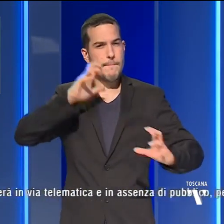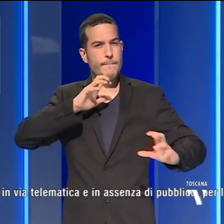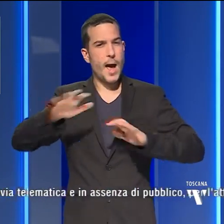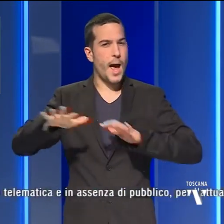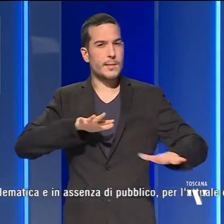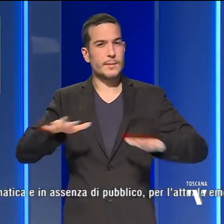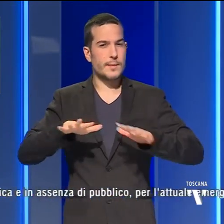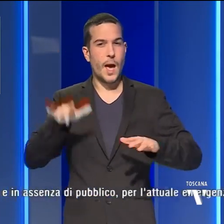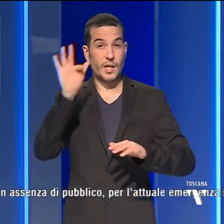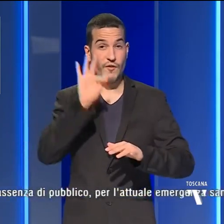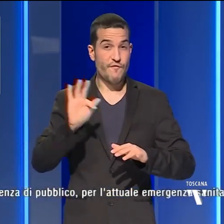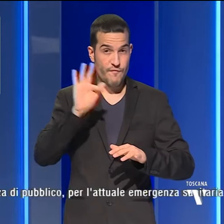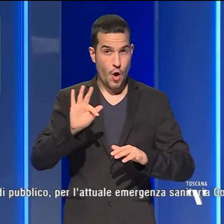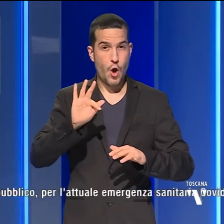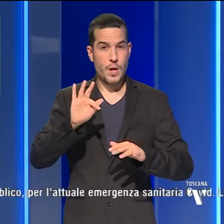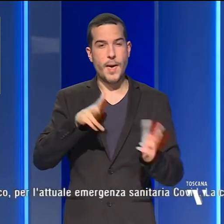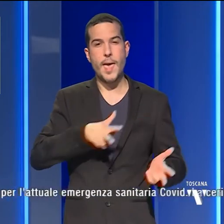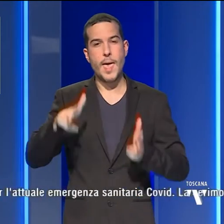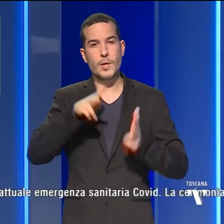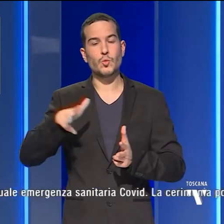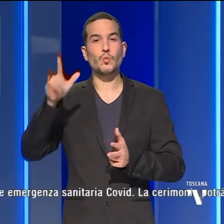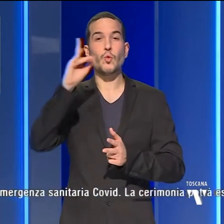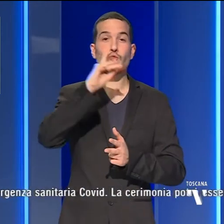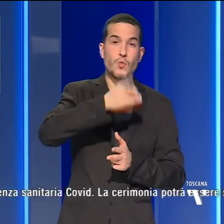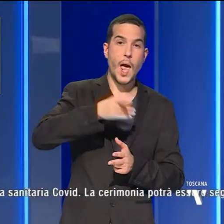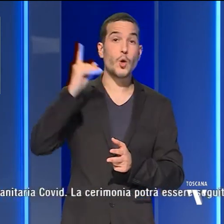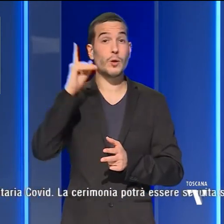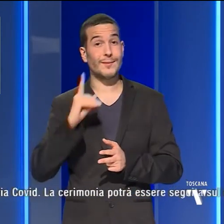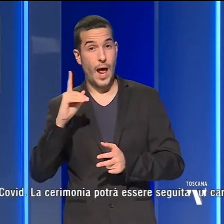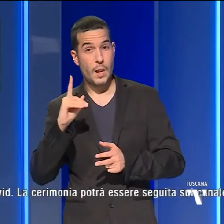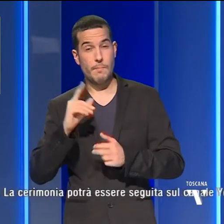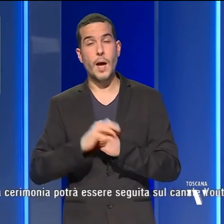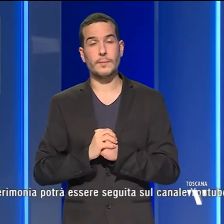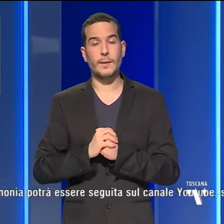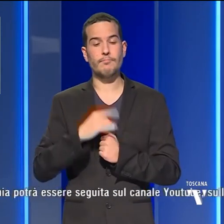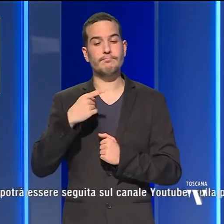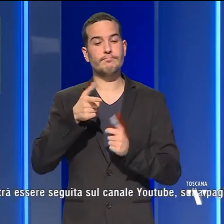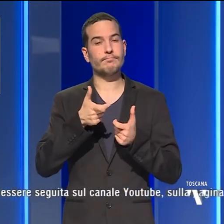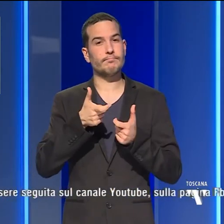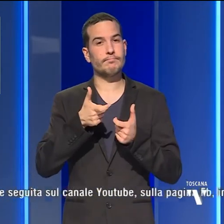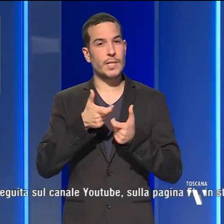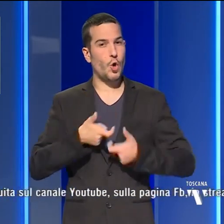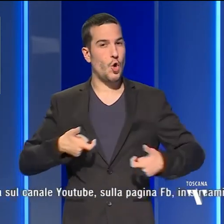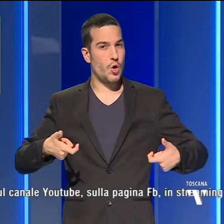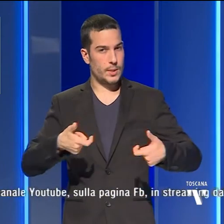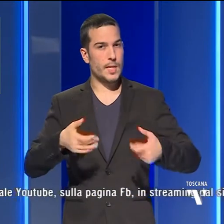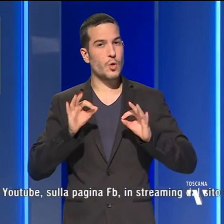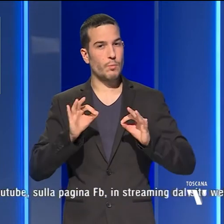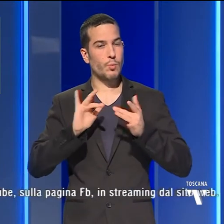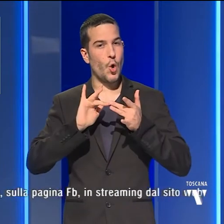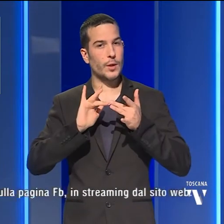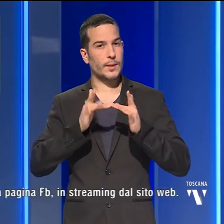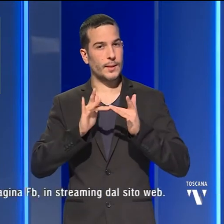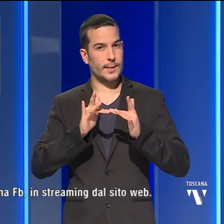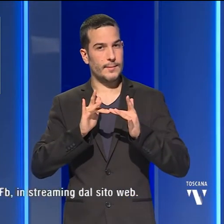foibe e l'esodo Giuliano Dalmata. La seduta si svolgerà in via telematica quindi in